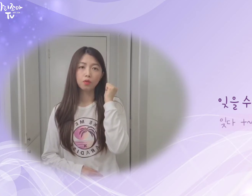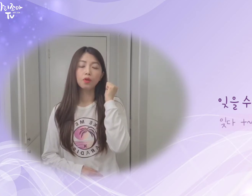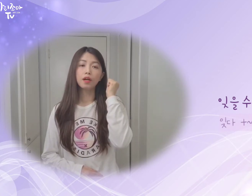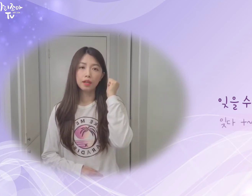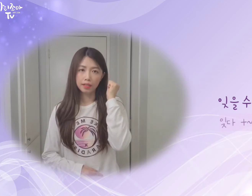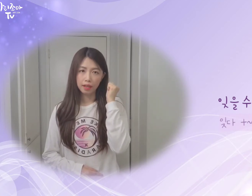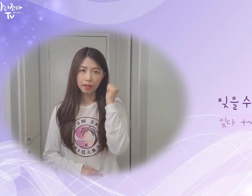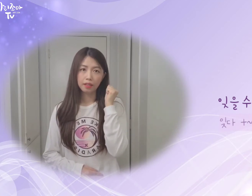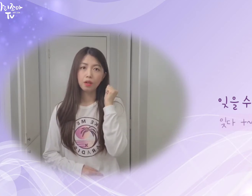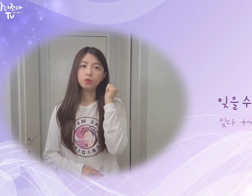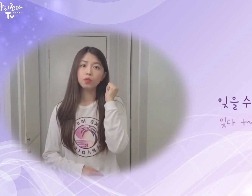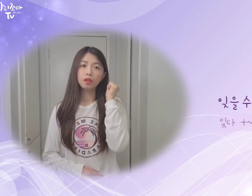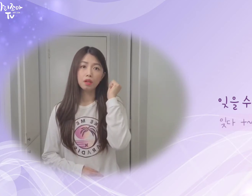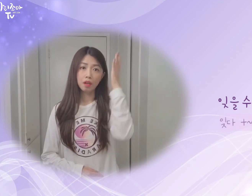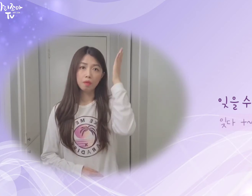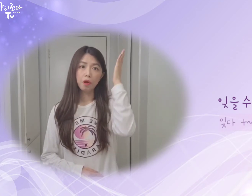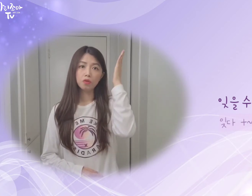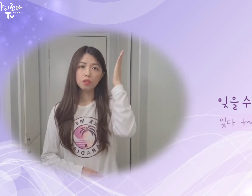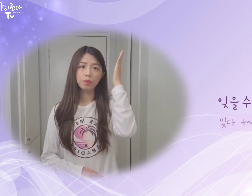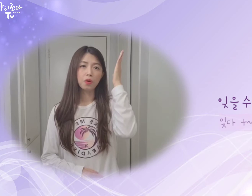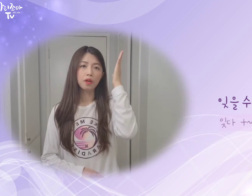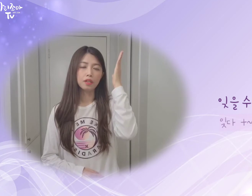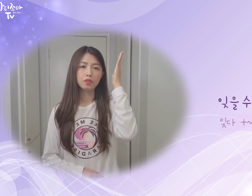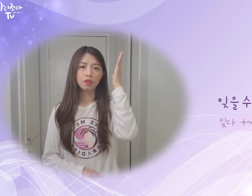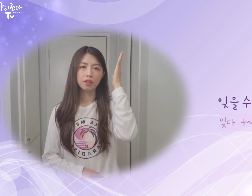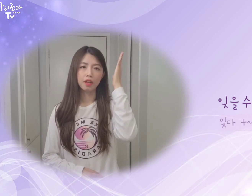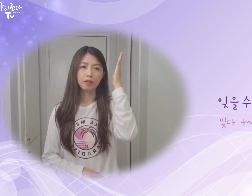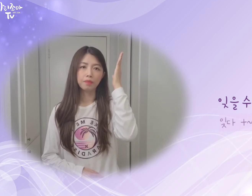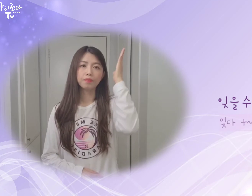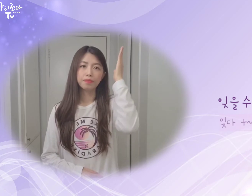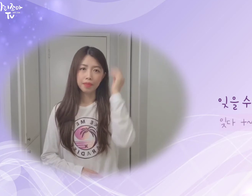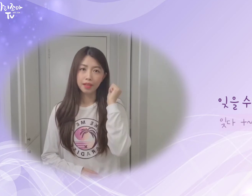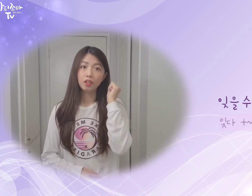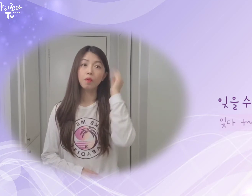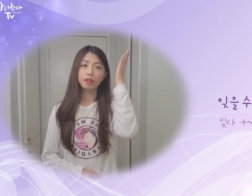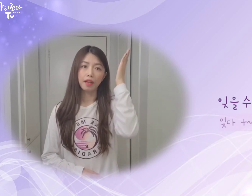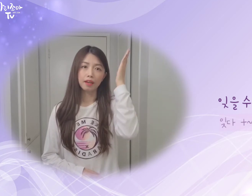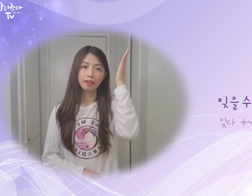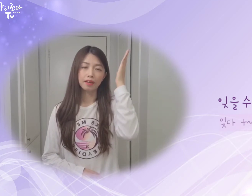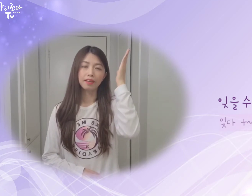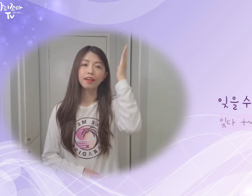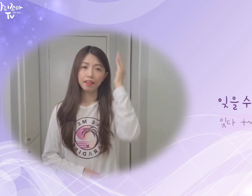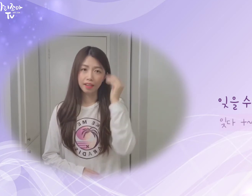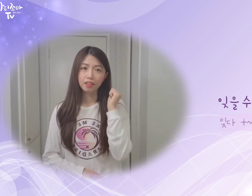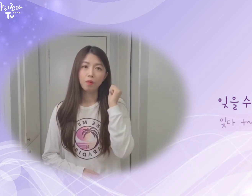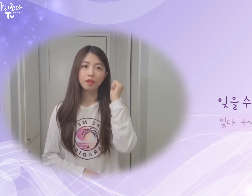되고 이 상태에서 손을 펴주시는 표현까지 해주셔야 돼요. 잊어버리다. 잊어버리다.